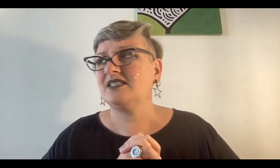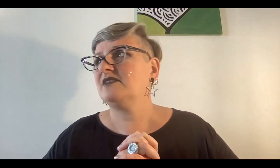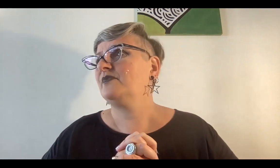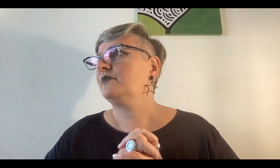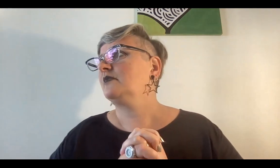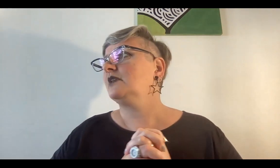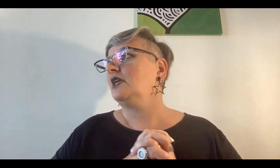es.